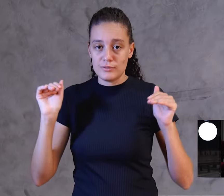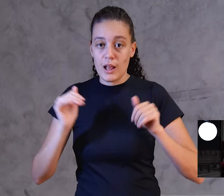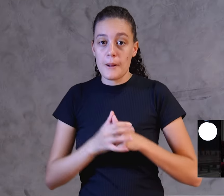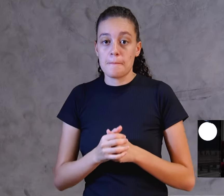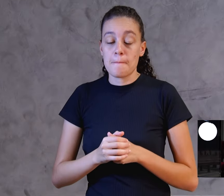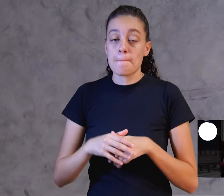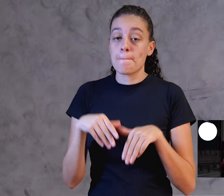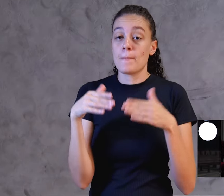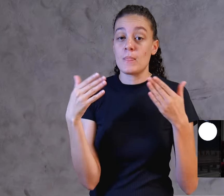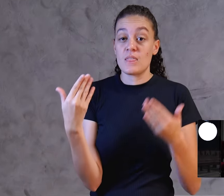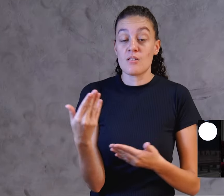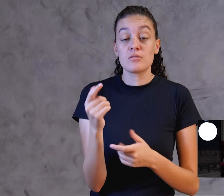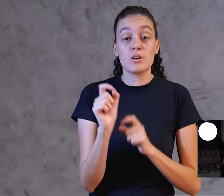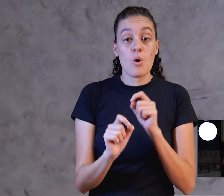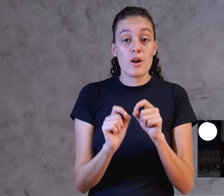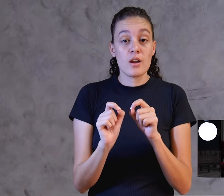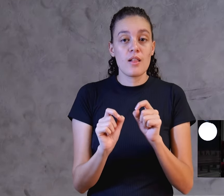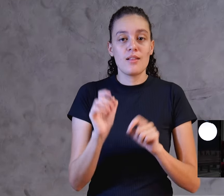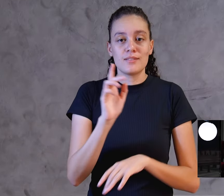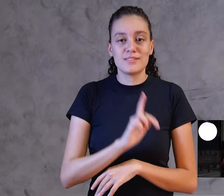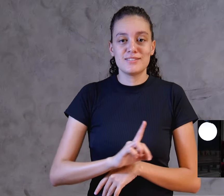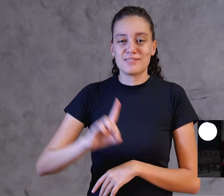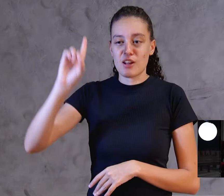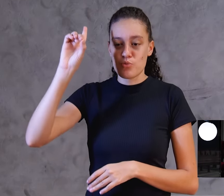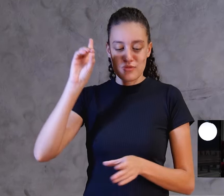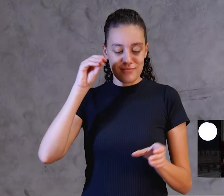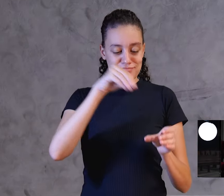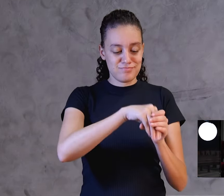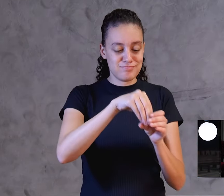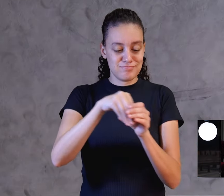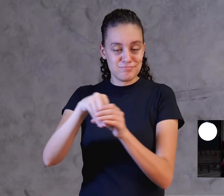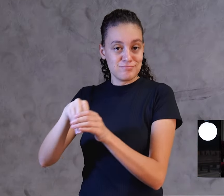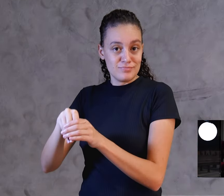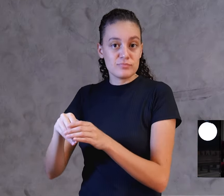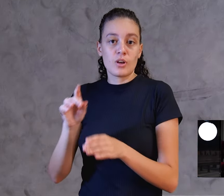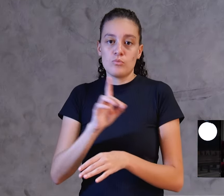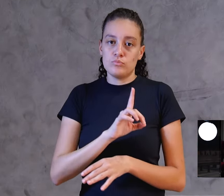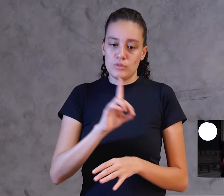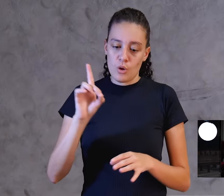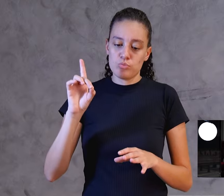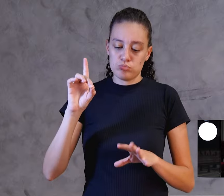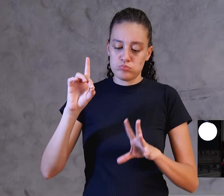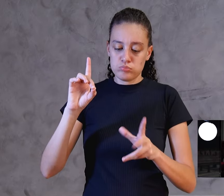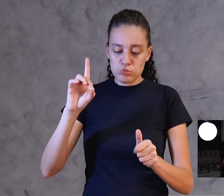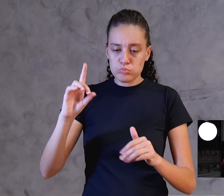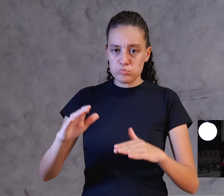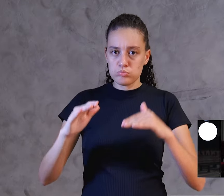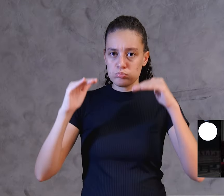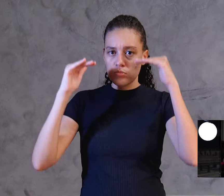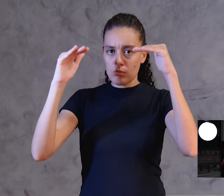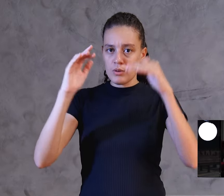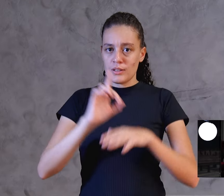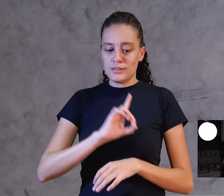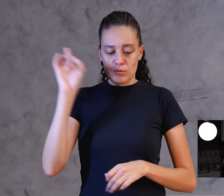esse é Deus em todos, Deus sobre todos, Deus por todos, e Deus